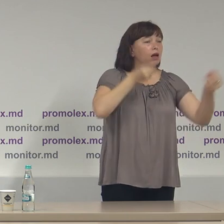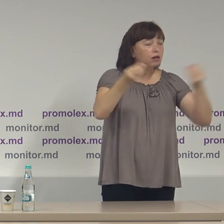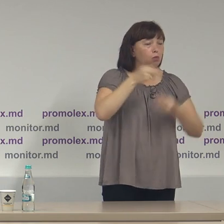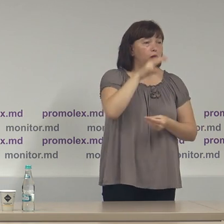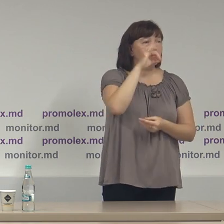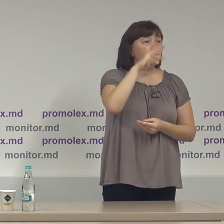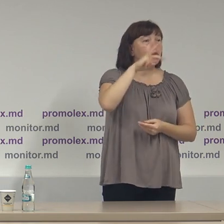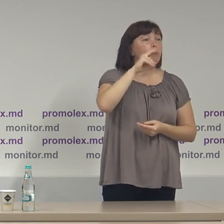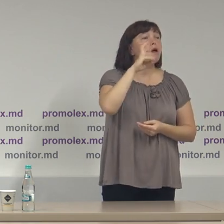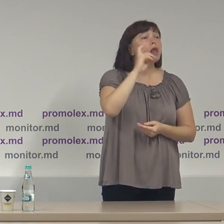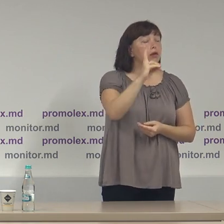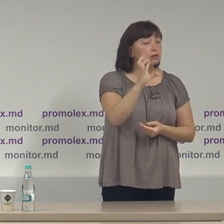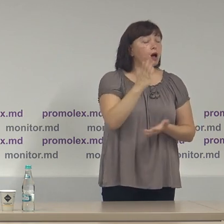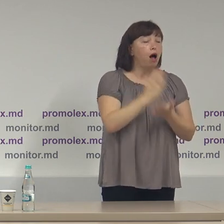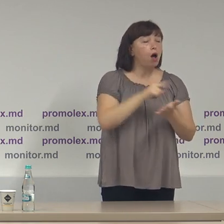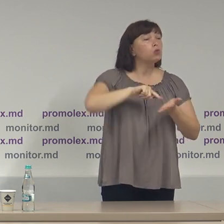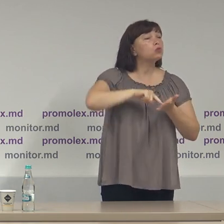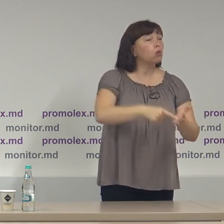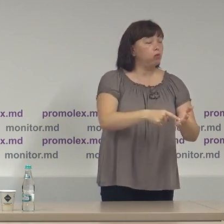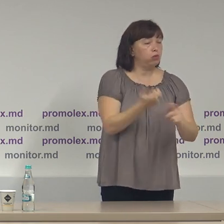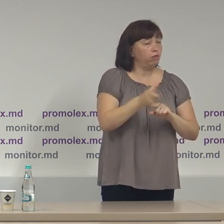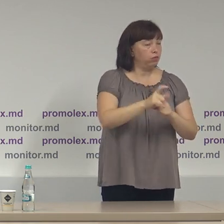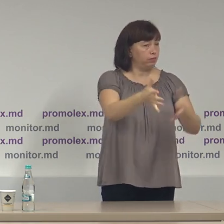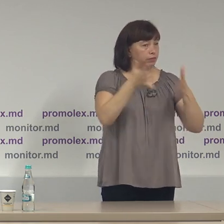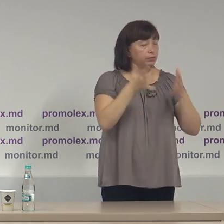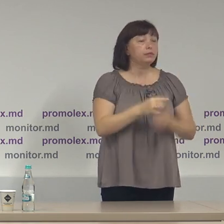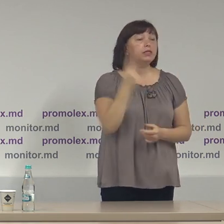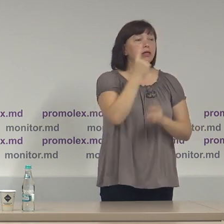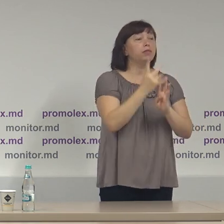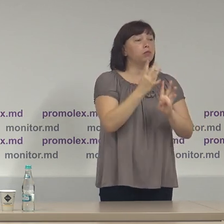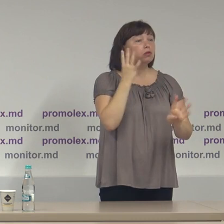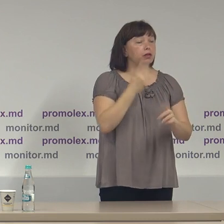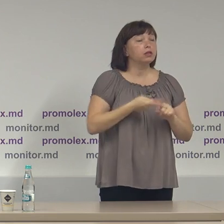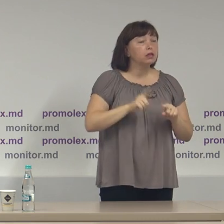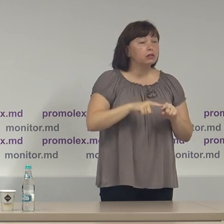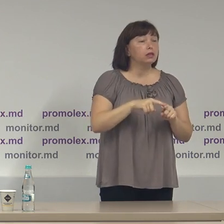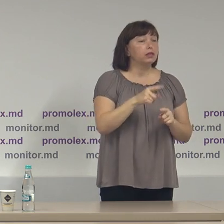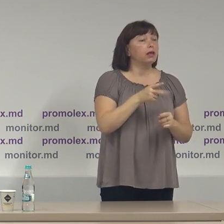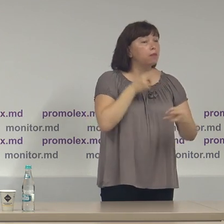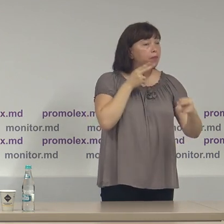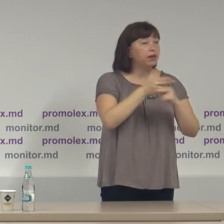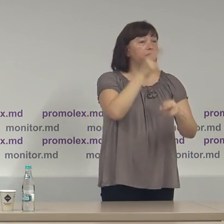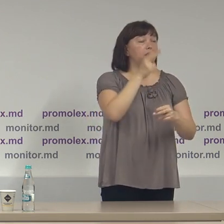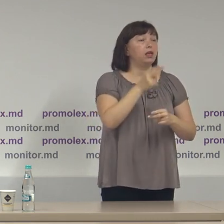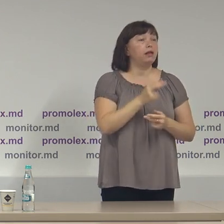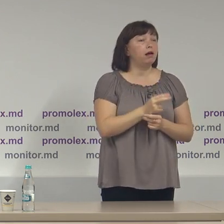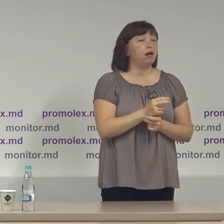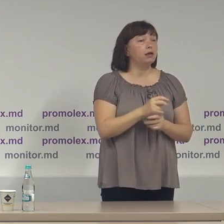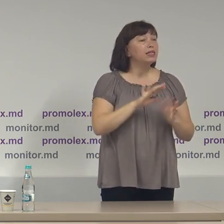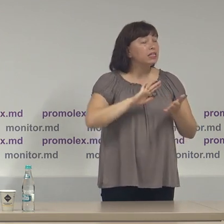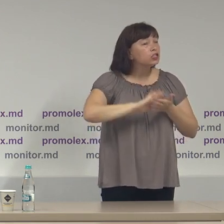Promolex au câteva scopuri bine determinate. În primul rând este vorba de previnirea unor